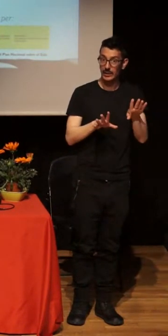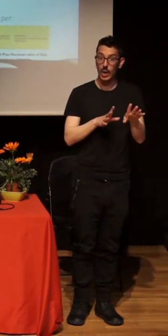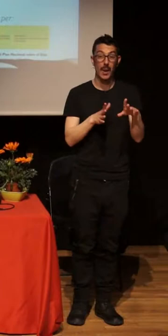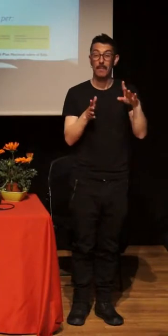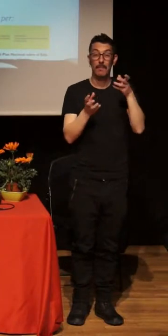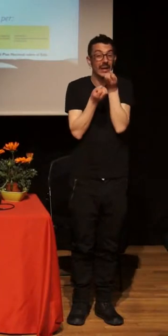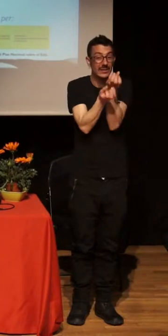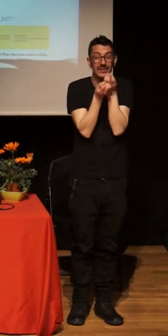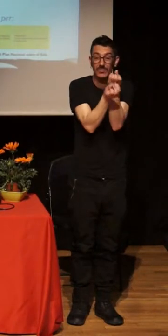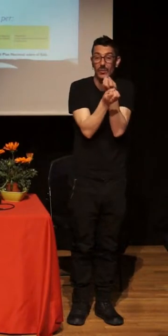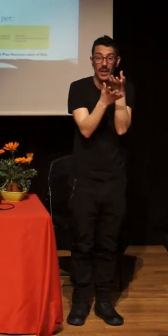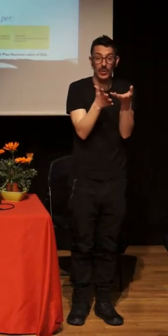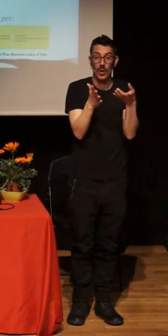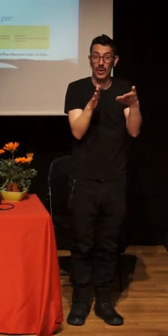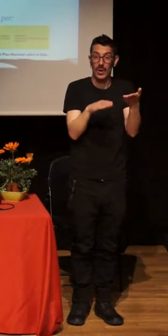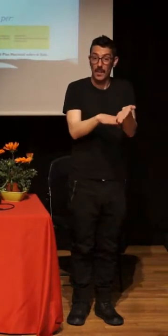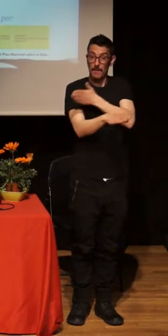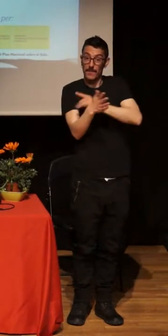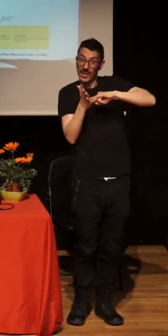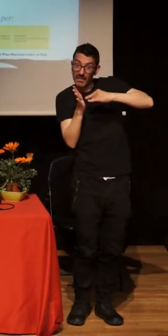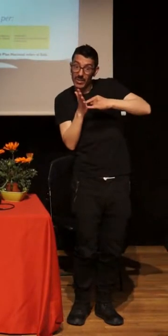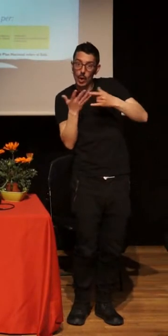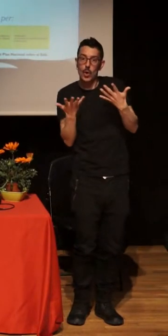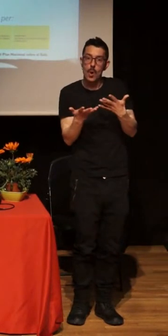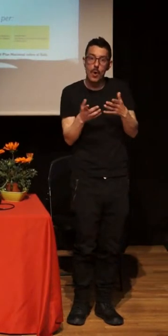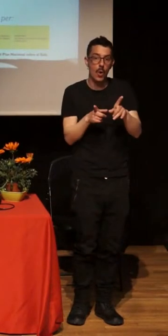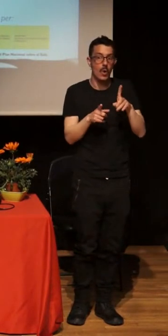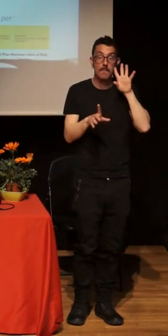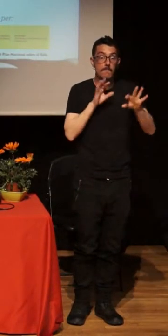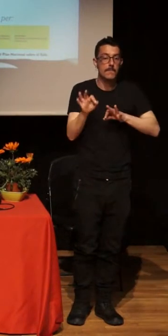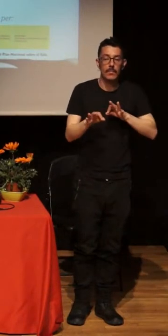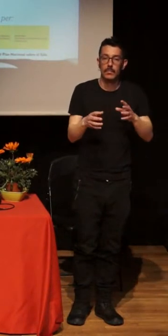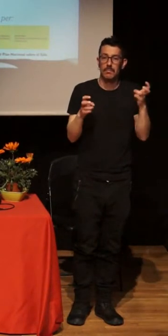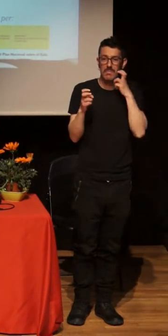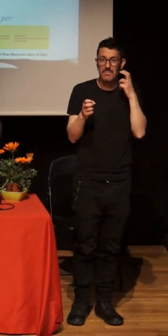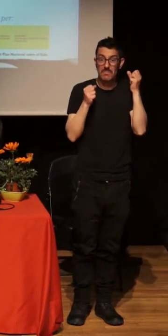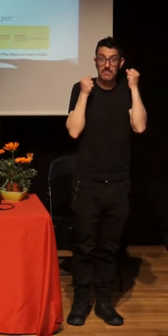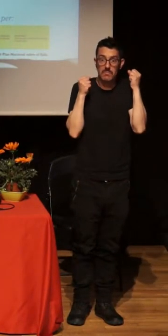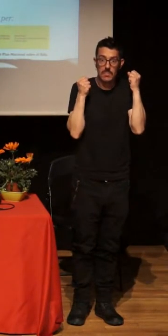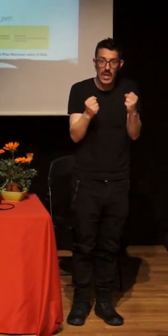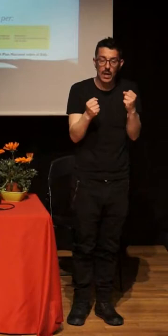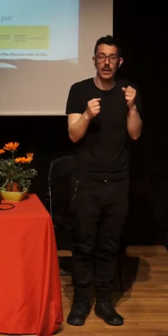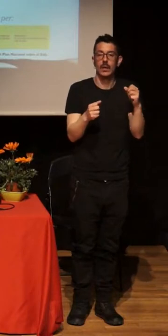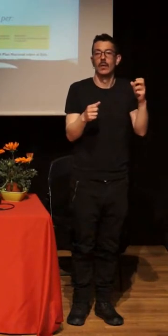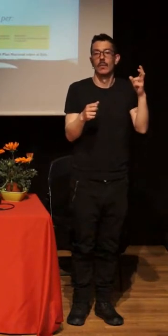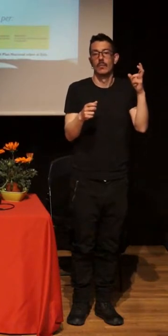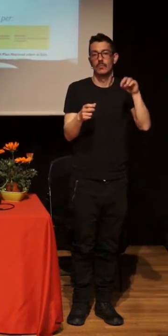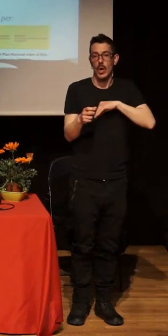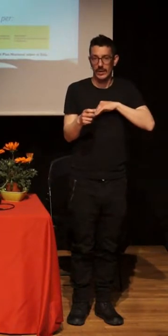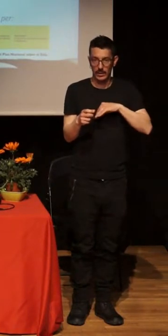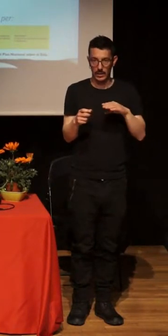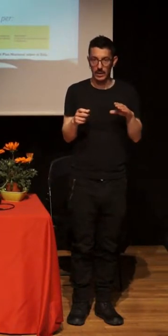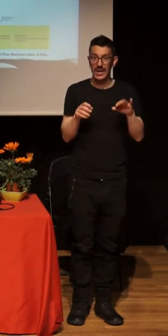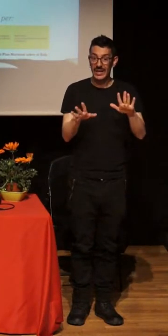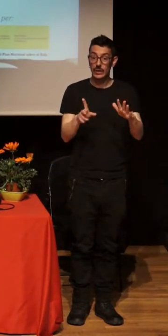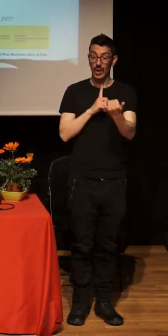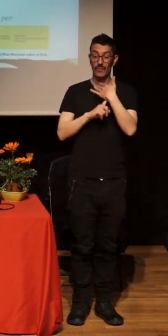creo que condicionó, y en mucho, la efectividad de los mismos y las respuestas que recibíamos en aquel momento cuando hacíamos las